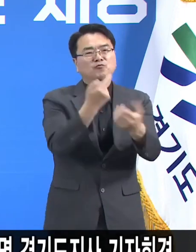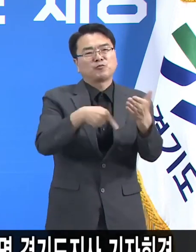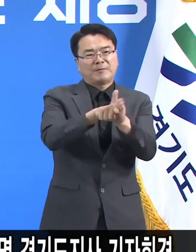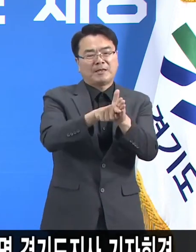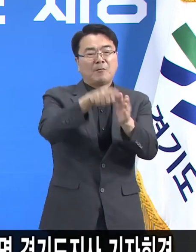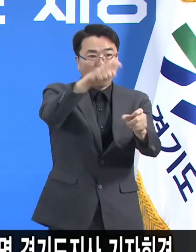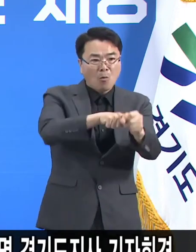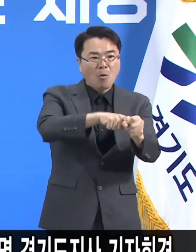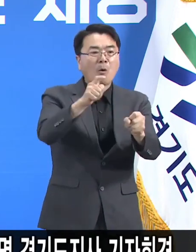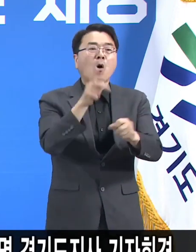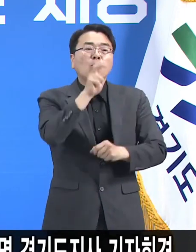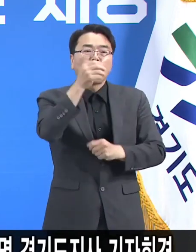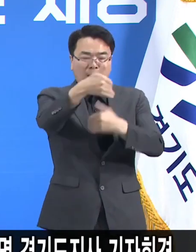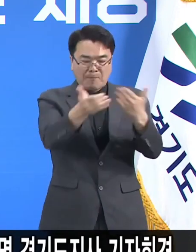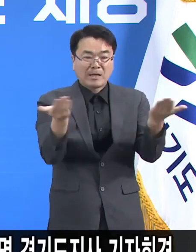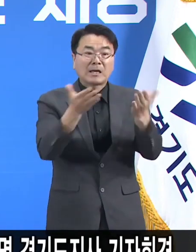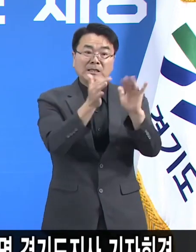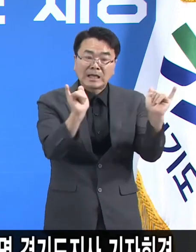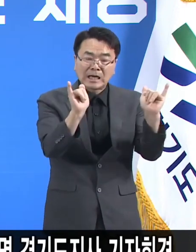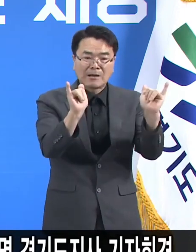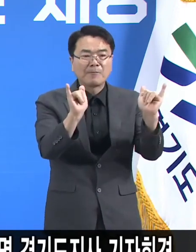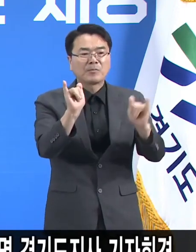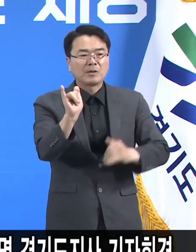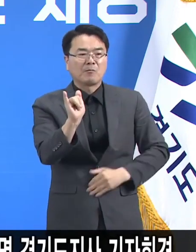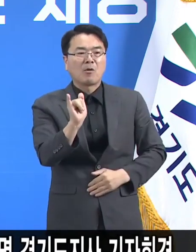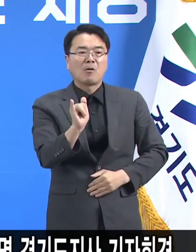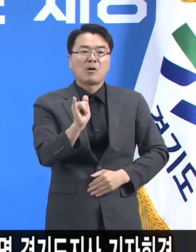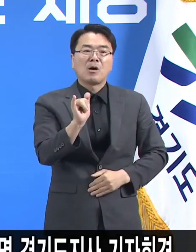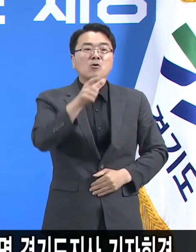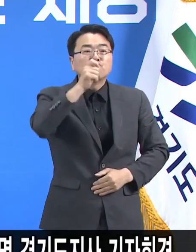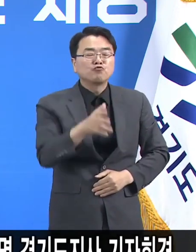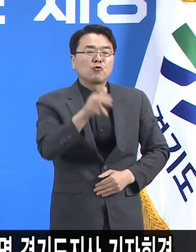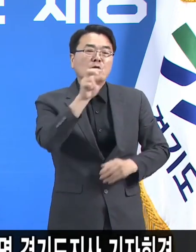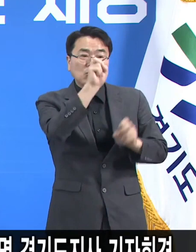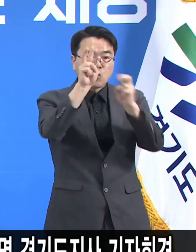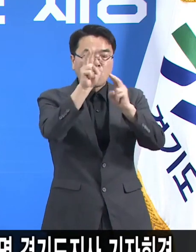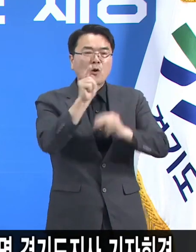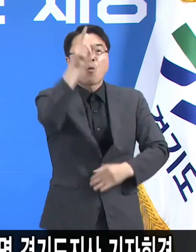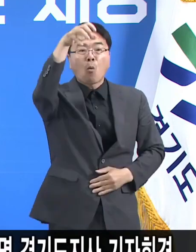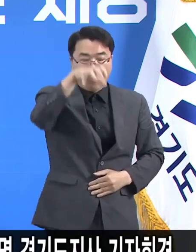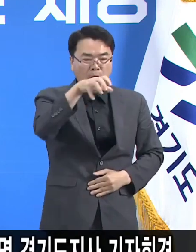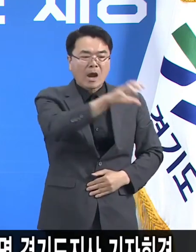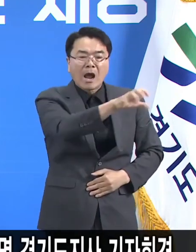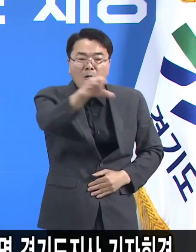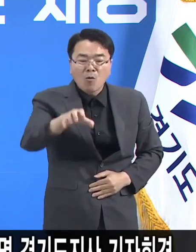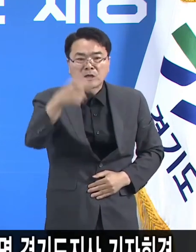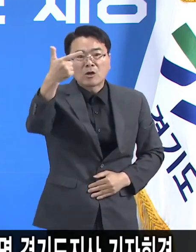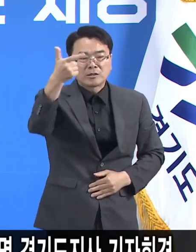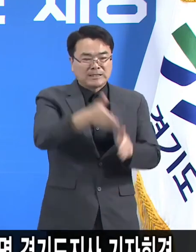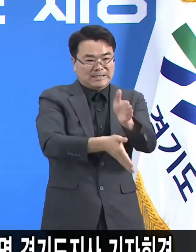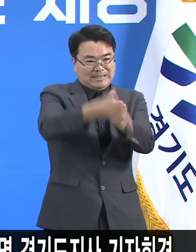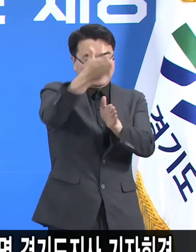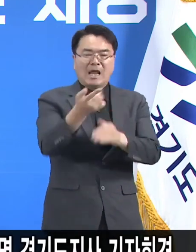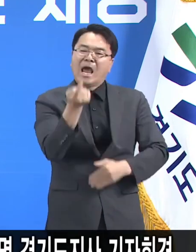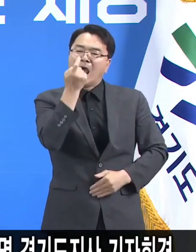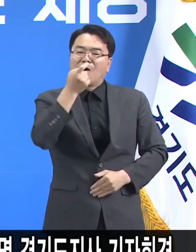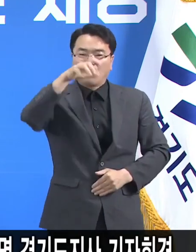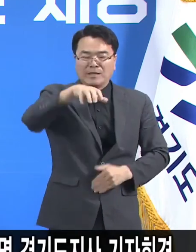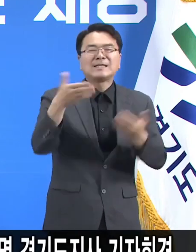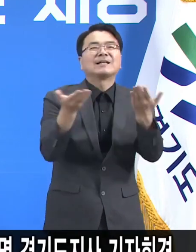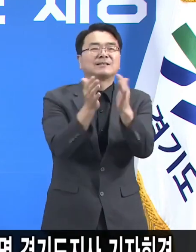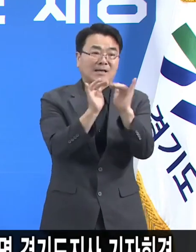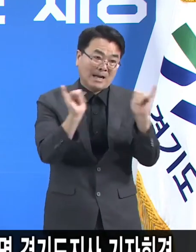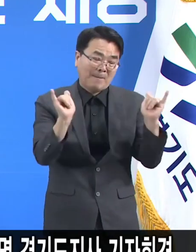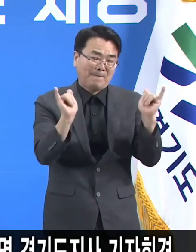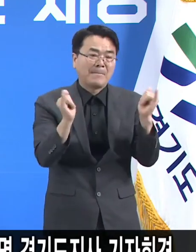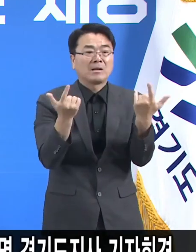영업주와 종사자 또 수원 용인 고향 같은 도내 6개 시군의 학원 종사자 등